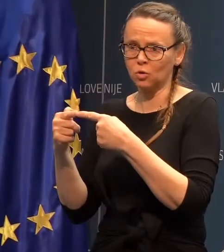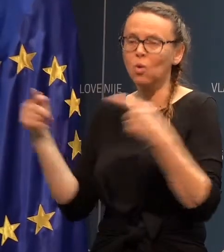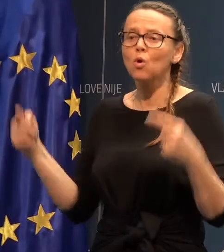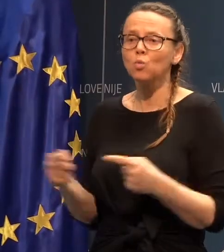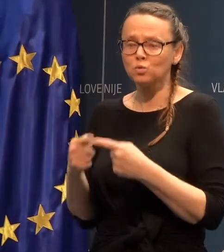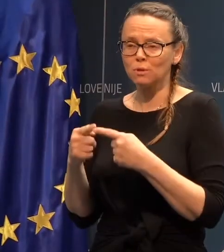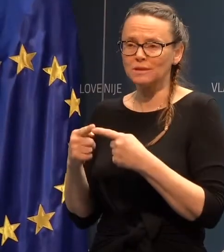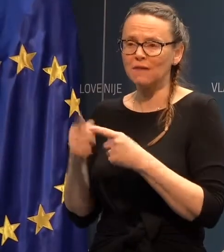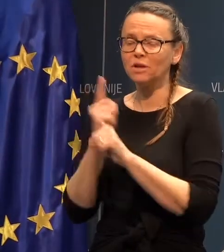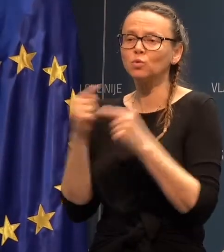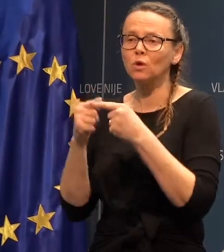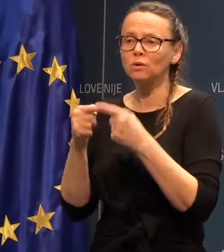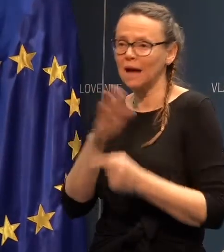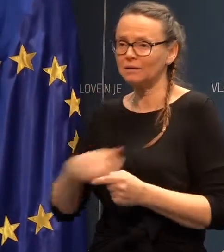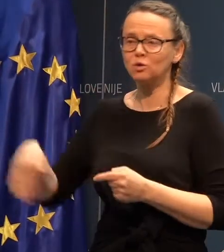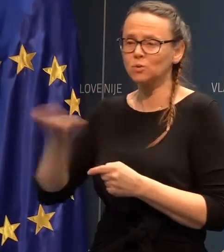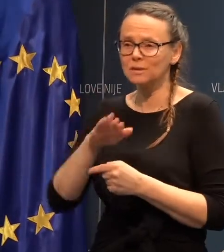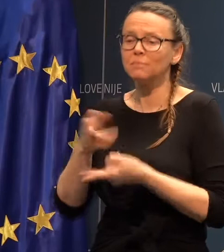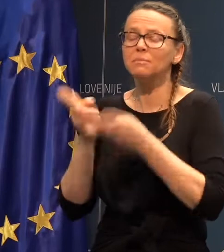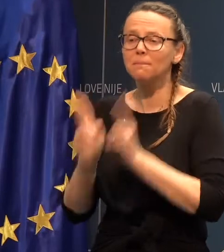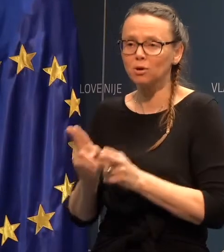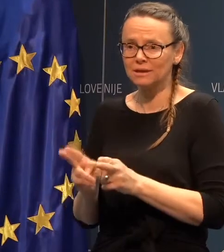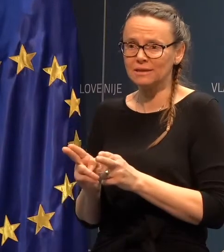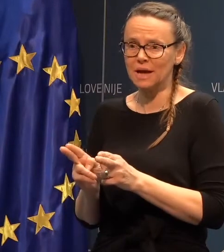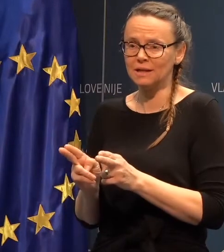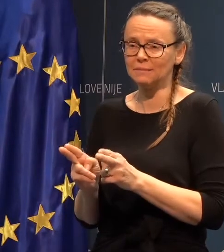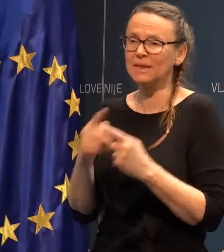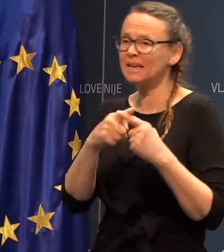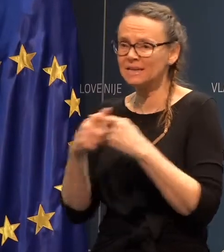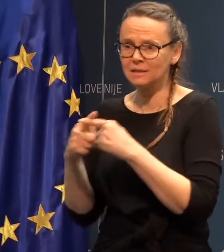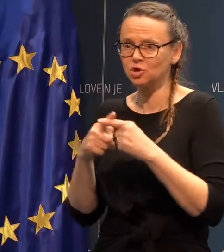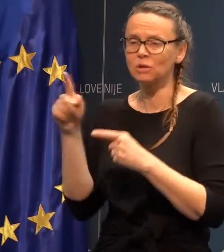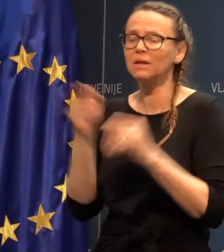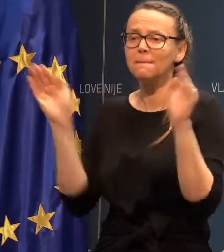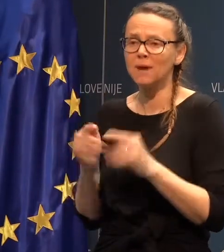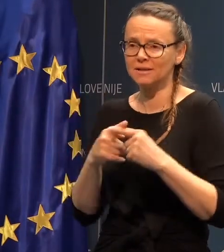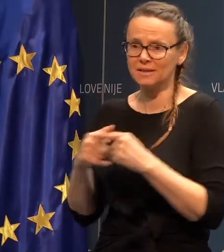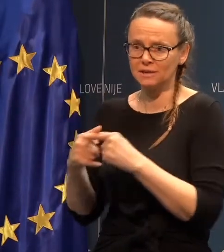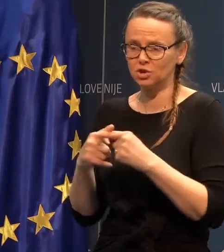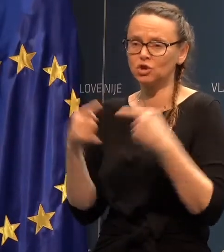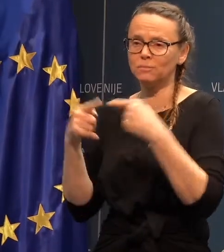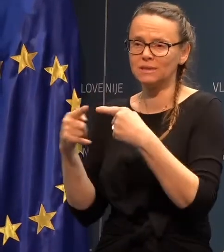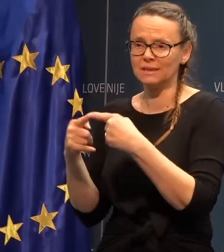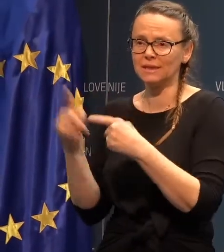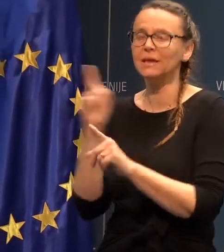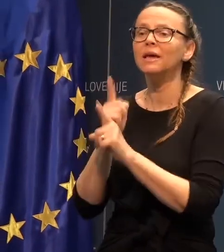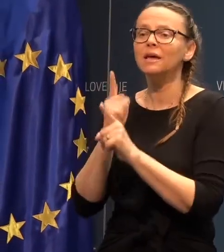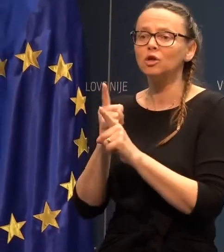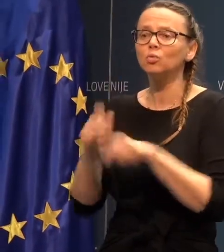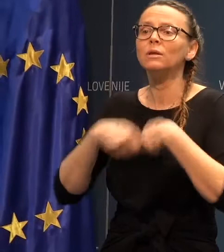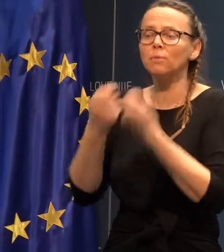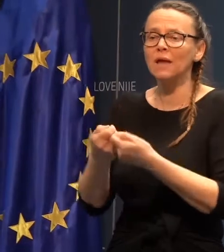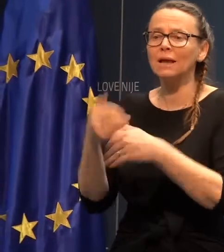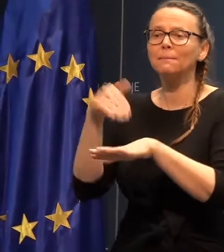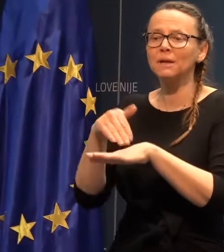smo z kontakte z vsemi potencijalnimi rizičnimi in manj rizičnimi stiki in tudi podali